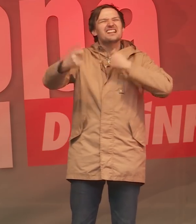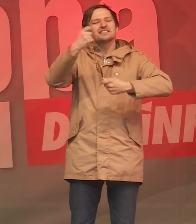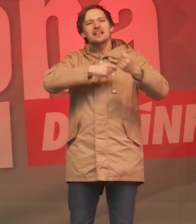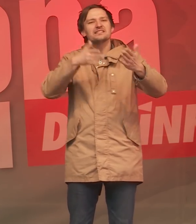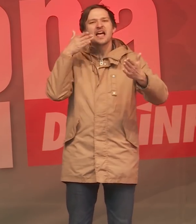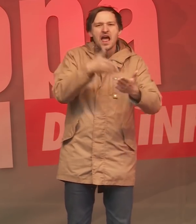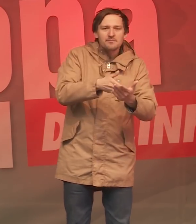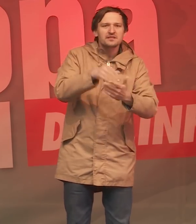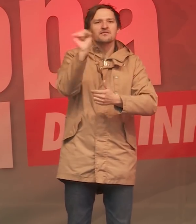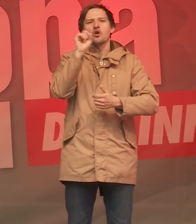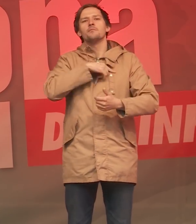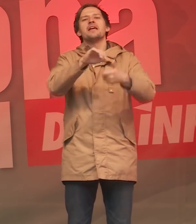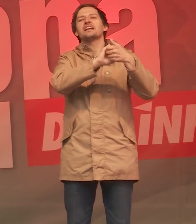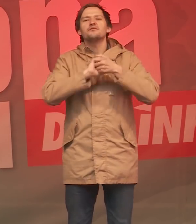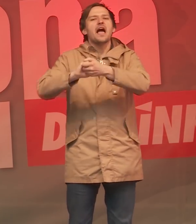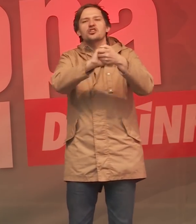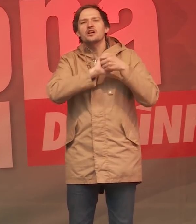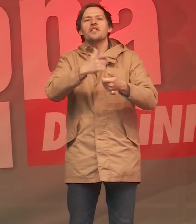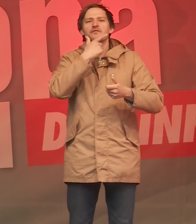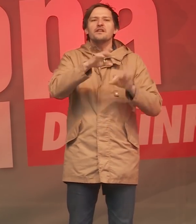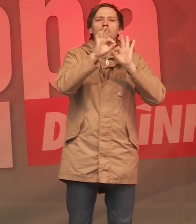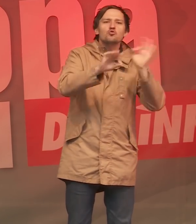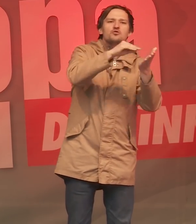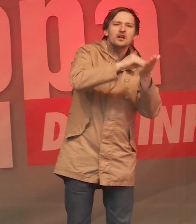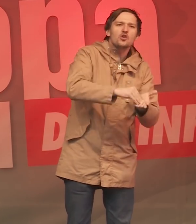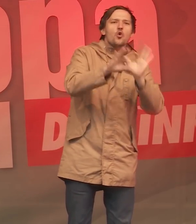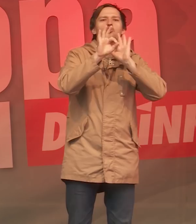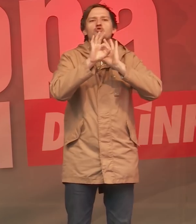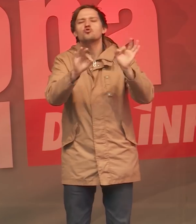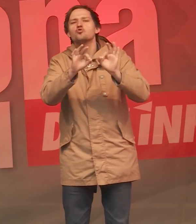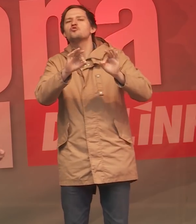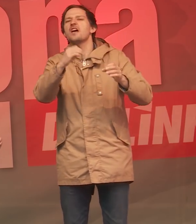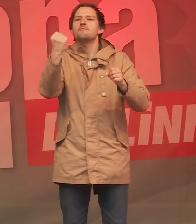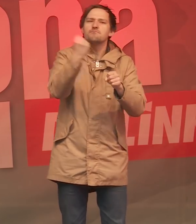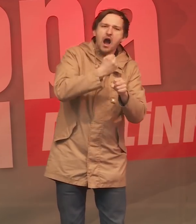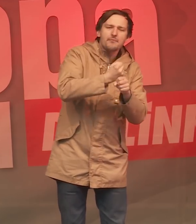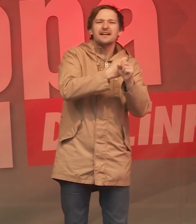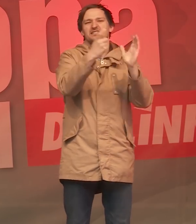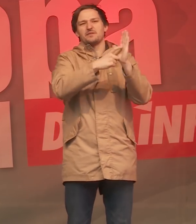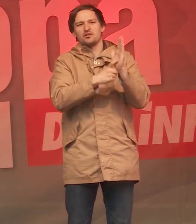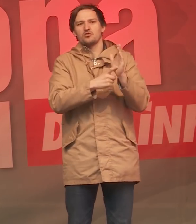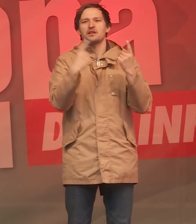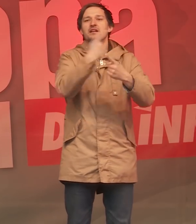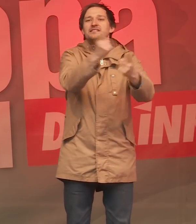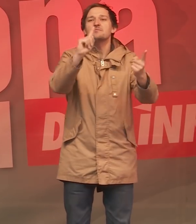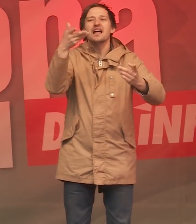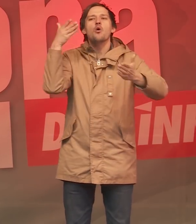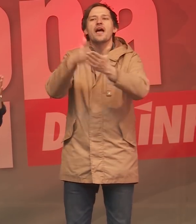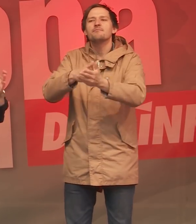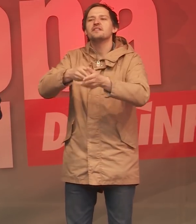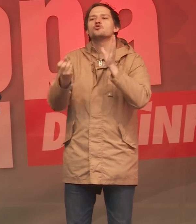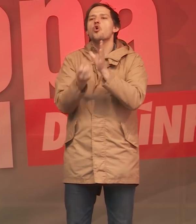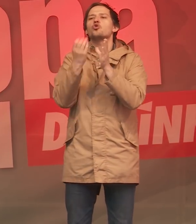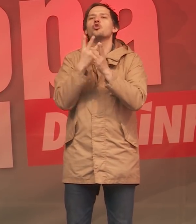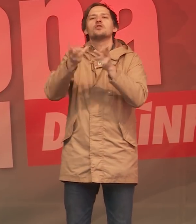Gewerkschafterin für faire Arbeitsbedingungen und gute Löhne kämpfe. Sie sind ein Handelshemmnis, wenn Sie für ökologische Standards kämpfen.